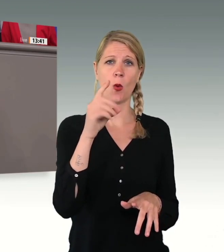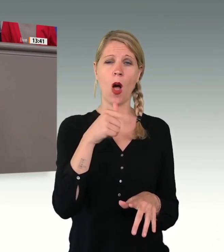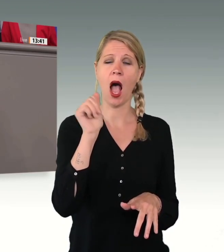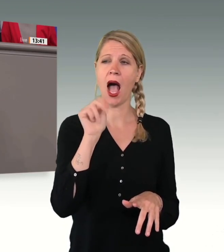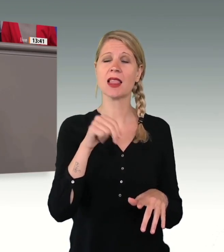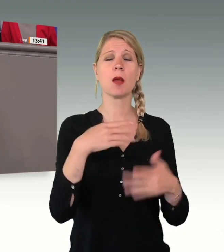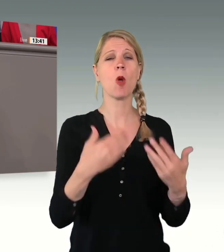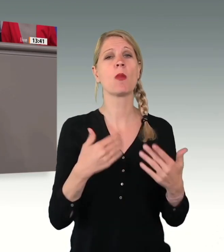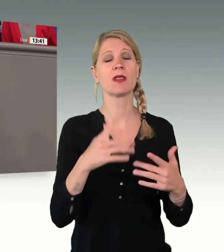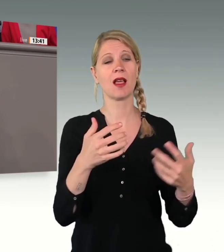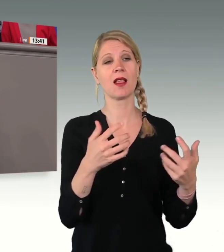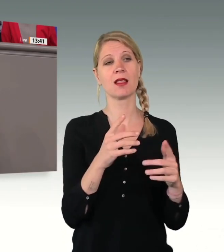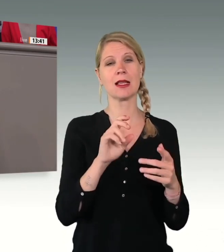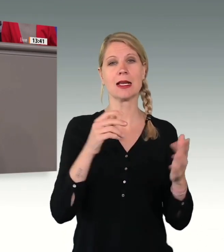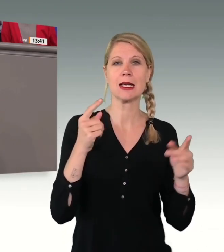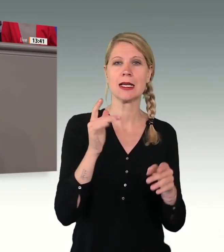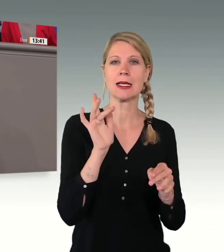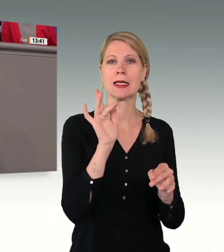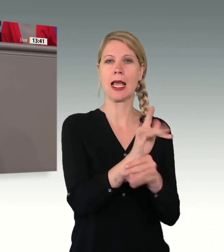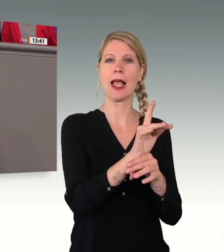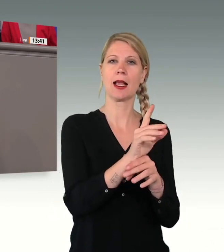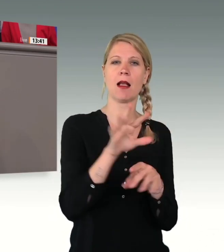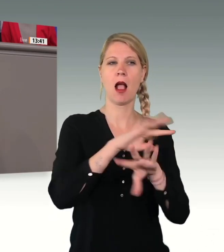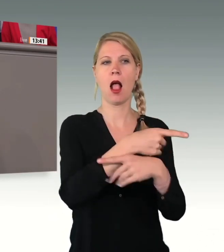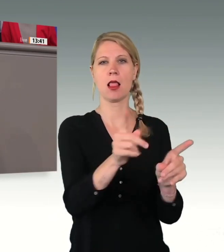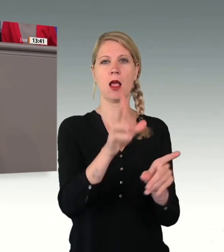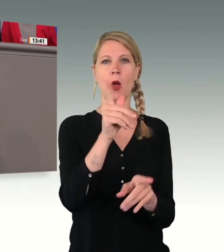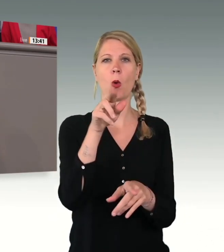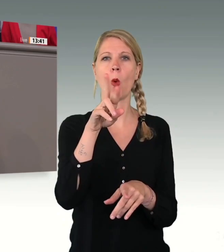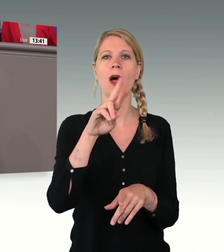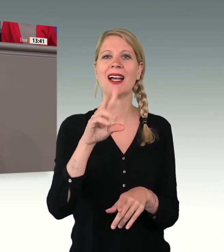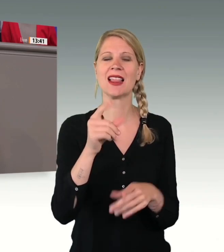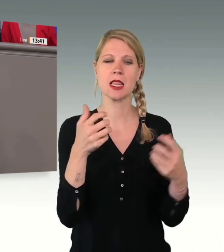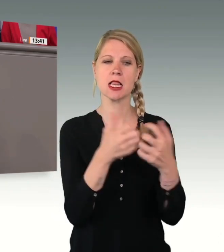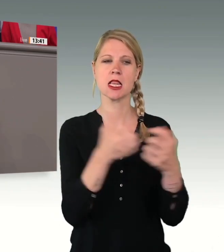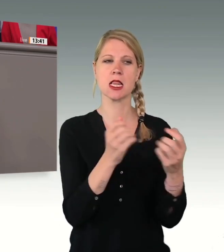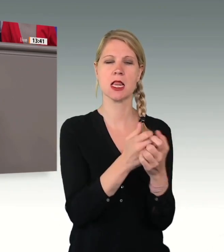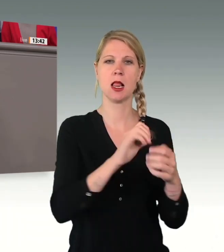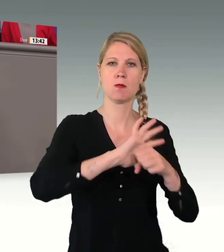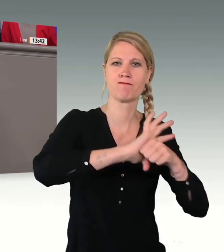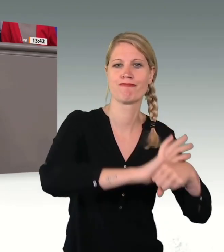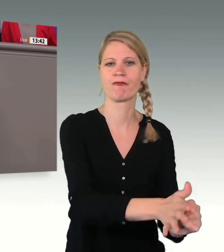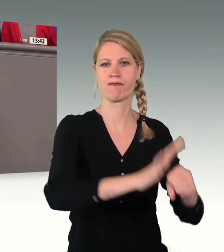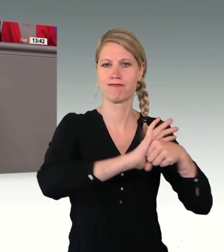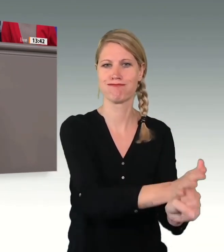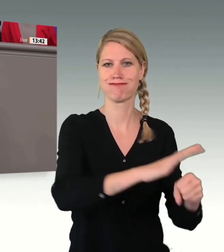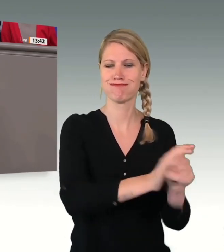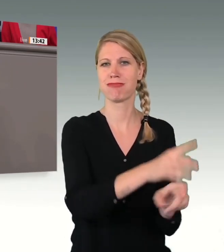gerichtet, liebe Koalition. Wir brauchen aus meiner Sicht keine Rückführungsoffensive, sondern eine Bleiberechtsoffensive. Vielen Dank.